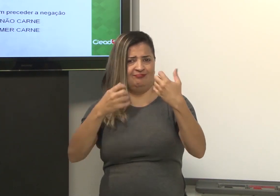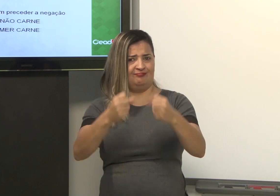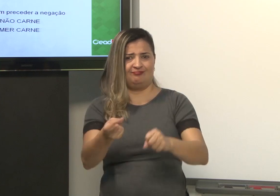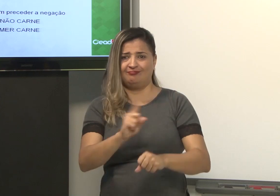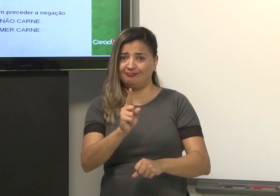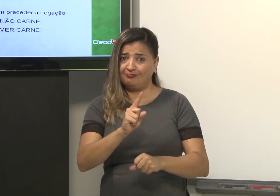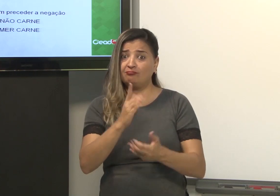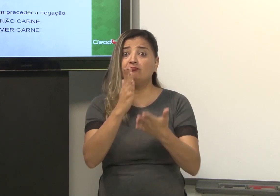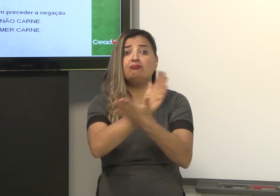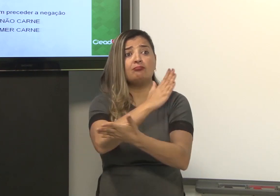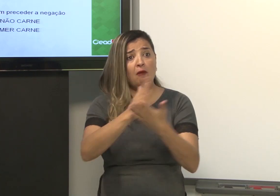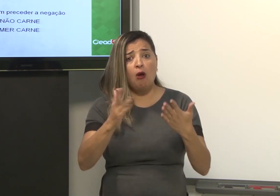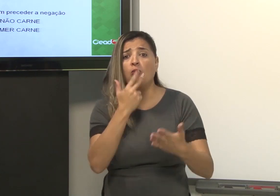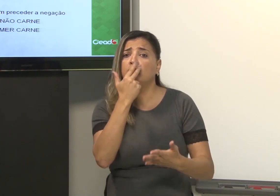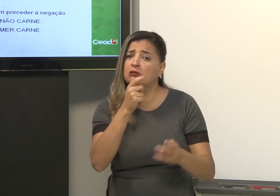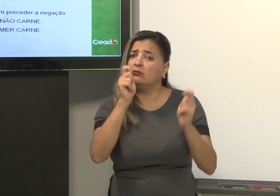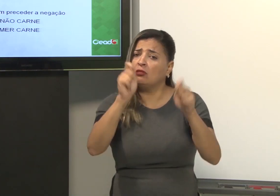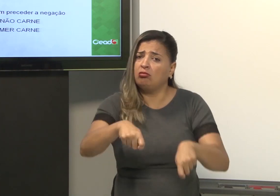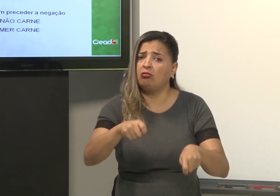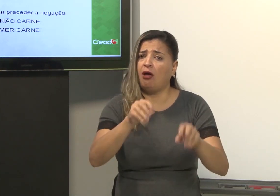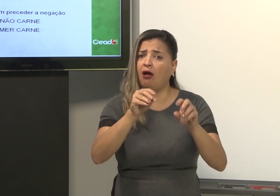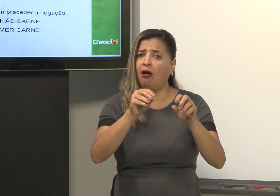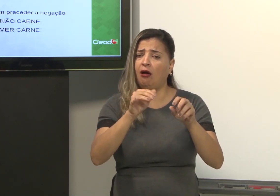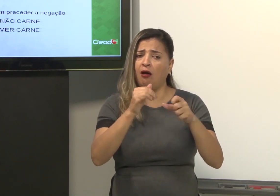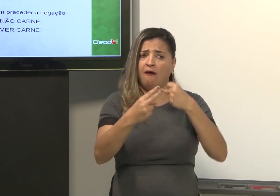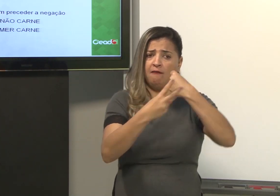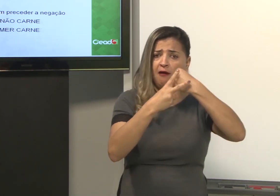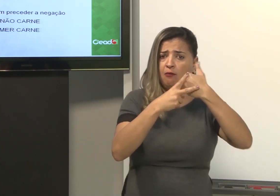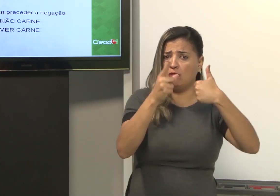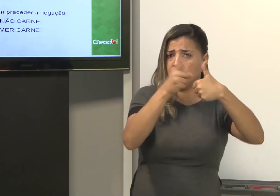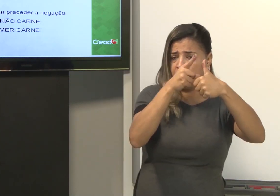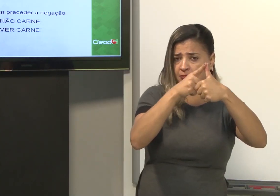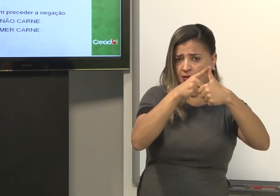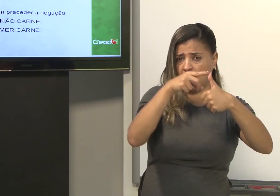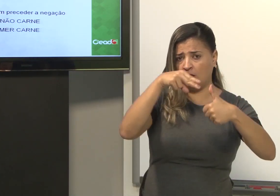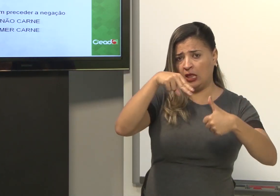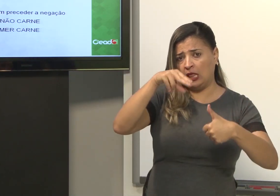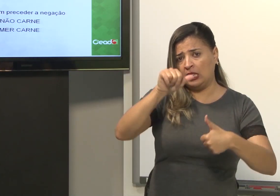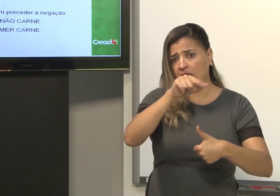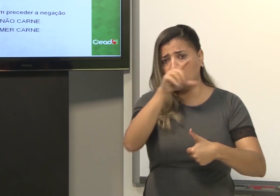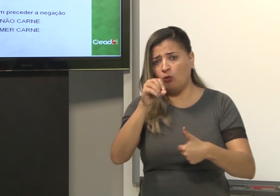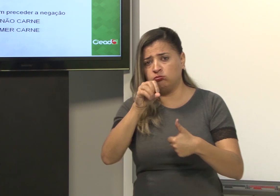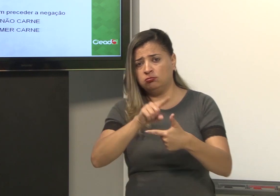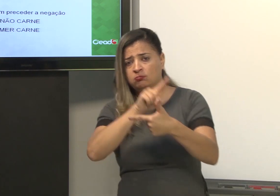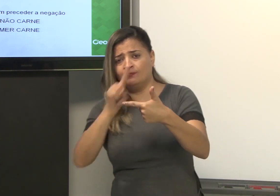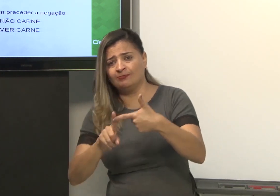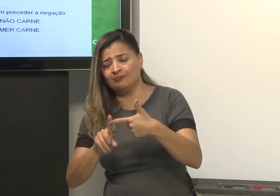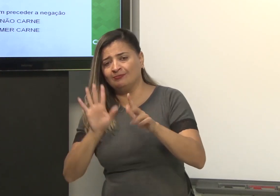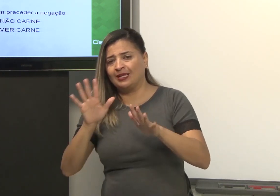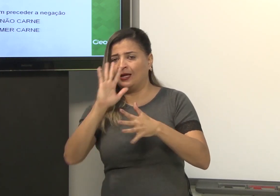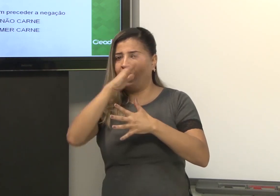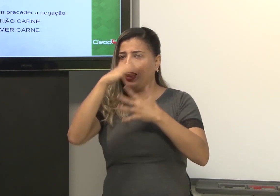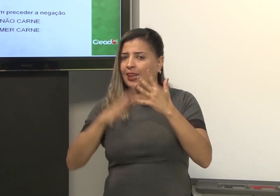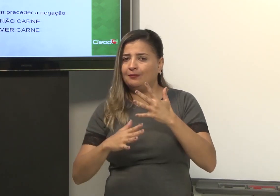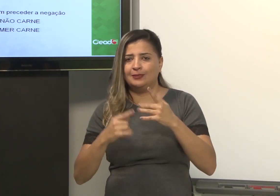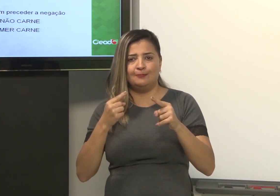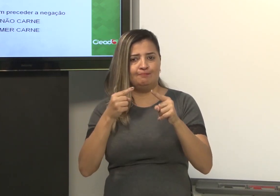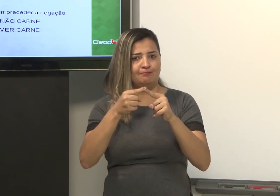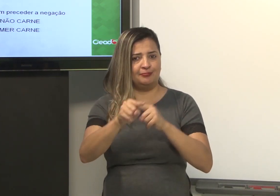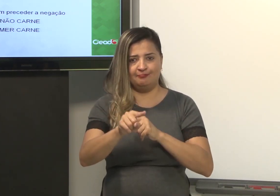não come carne, mas o não vem depois, não pode. Então, algumas pessoas usam essa negação